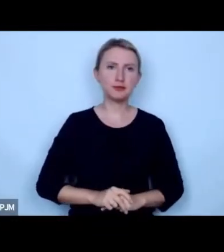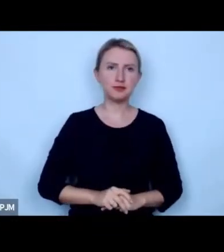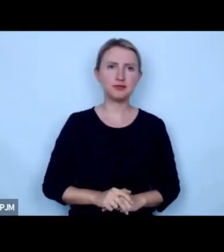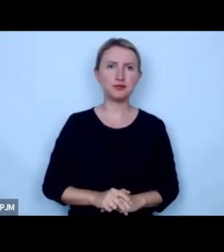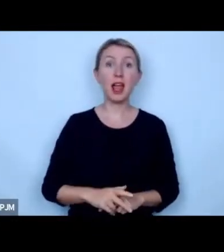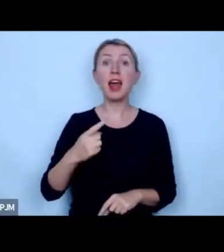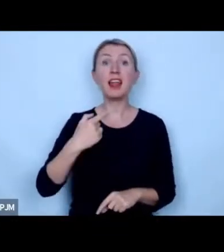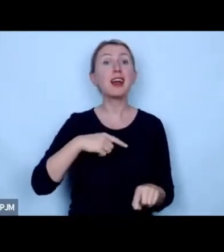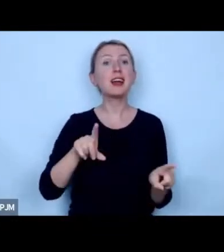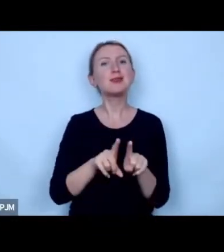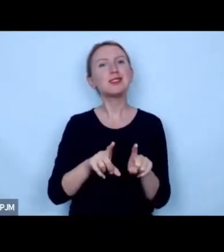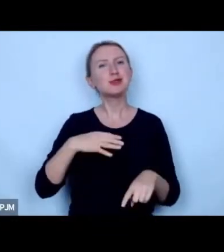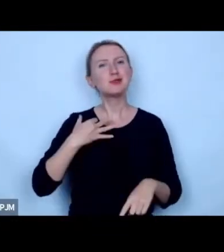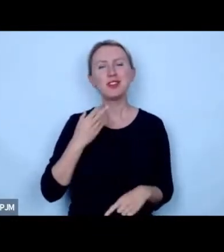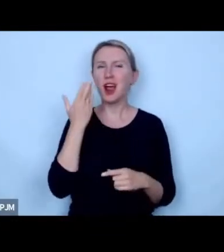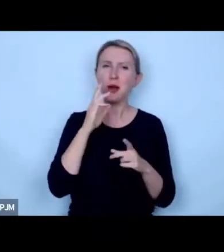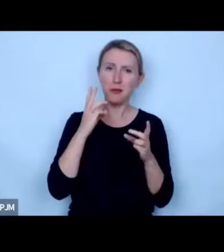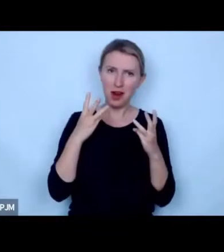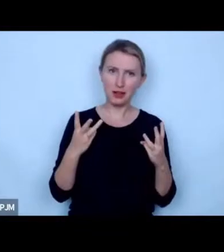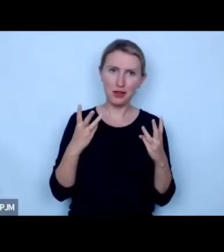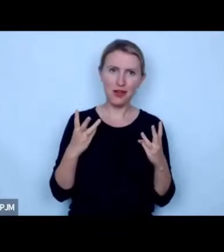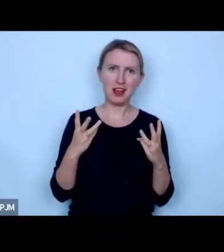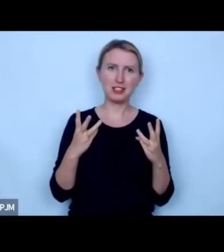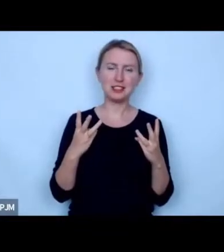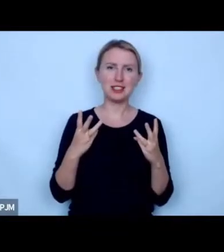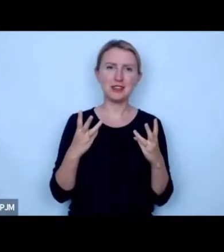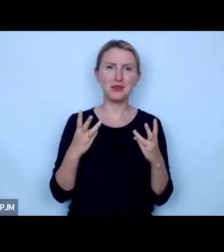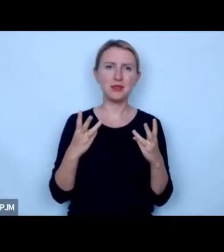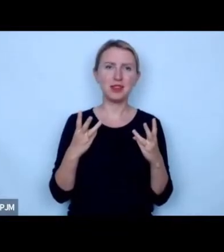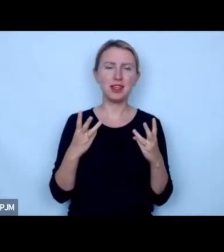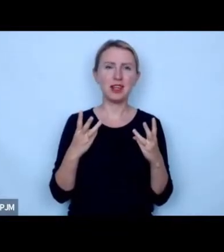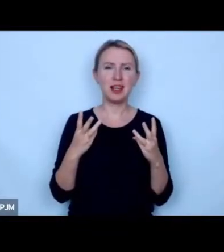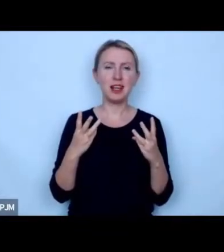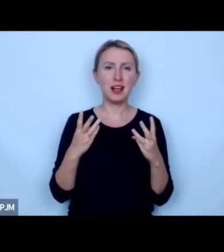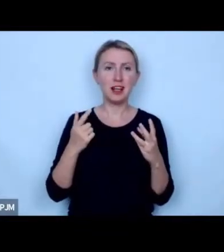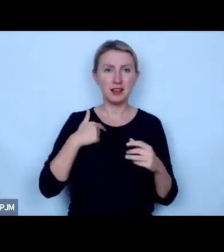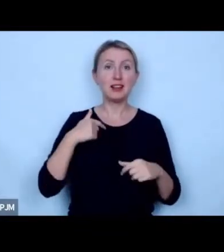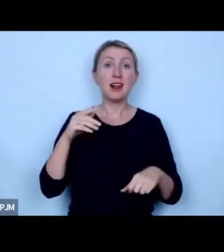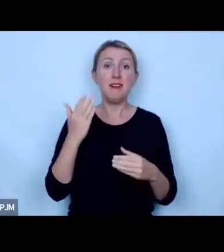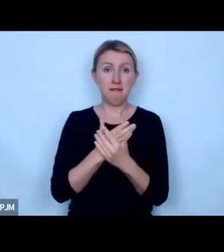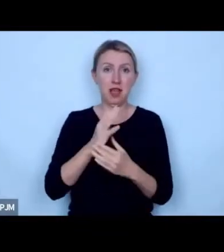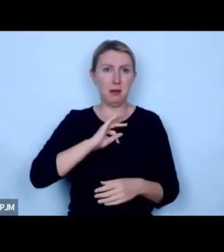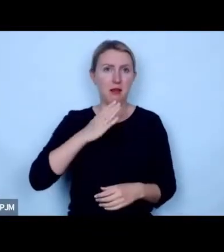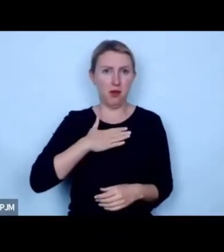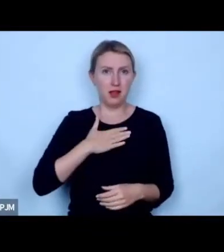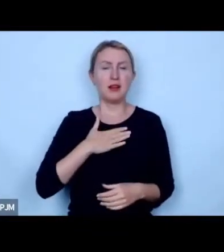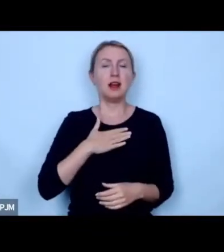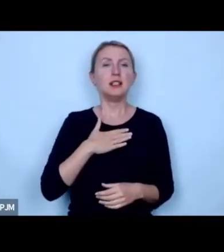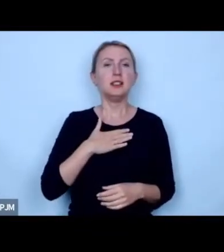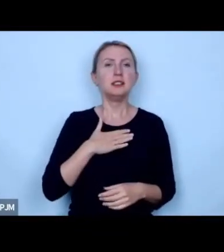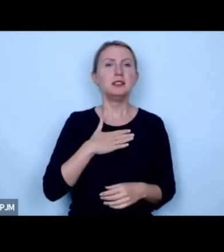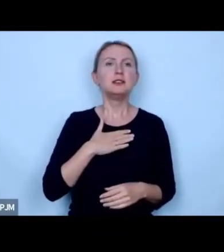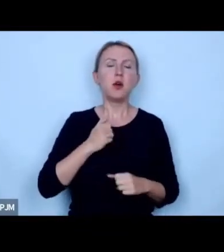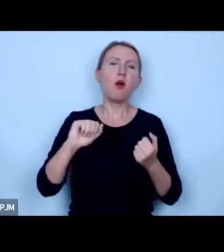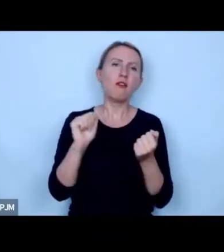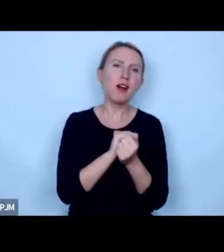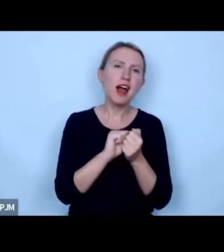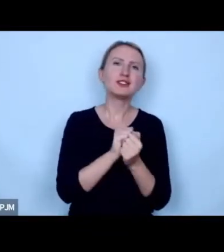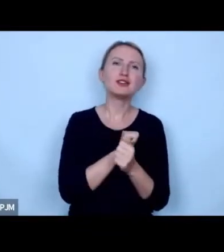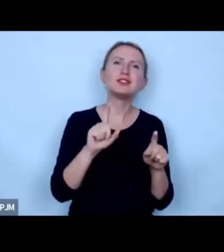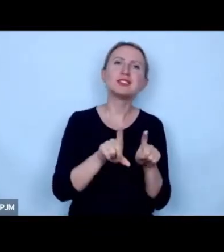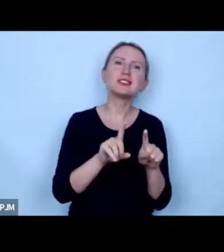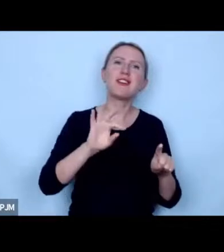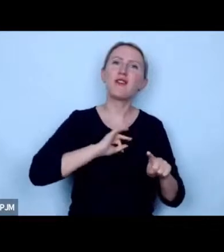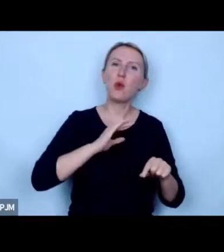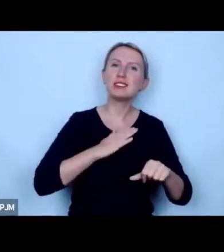dla mnie osobiście bardzo istotne jako właśnie dla przedsiębiorcy który walczy jednocześnie swoim